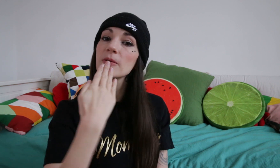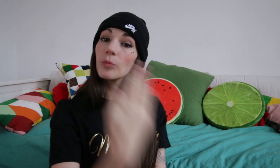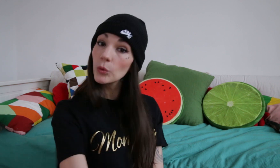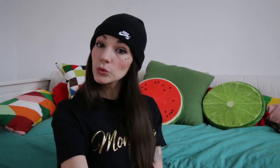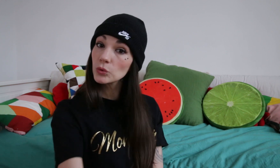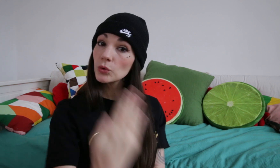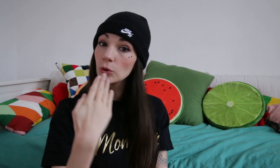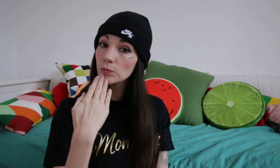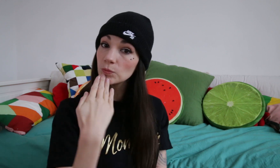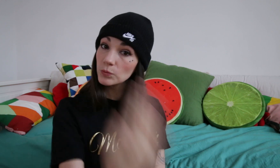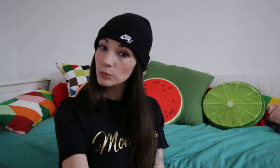bonjour.